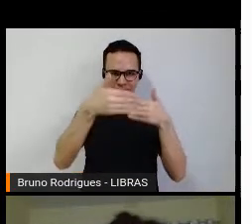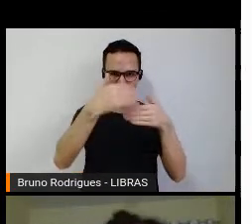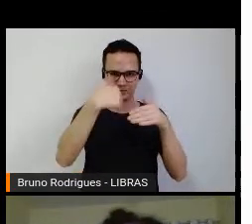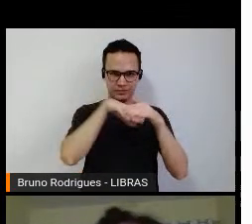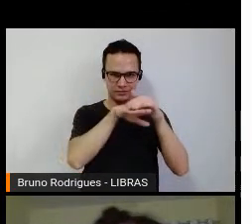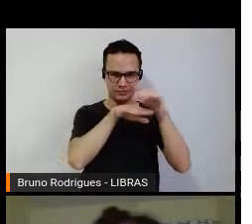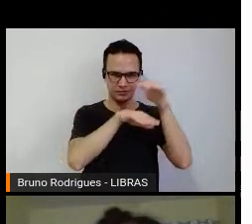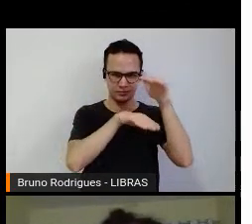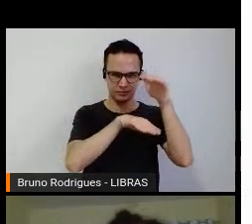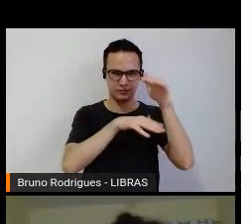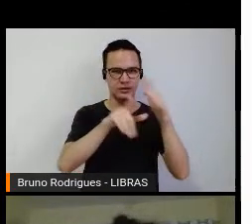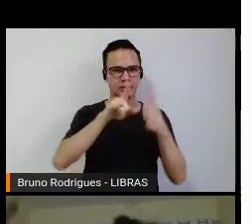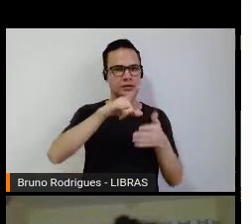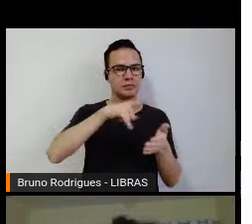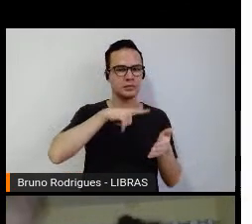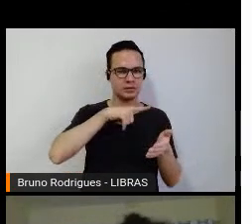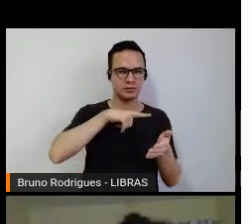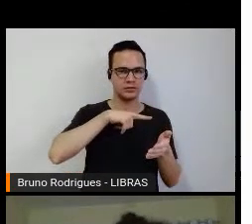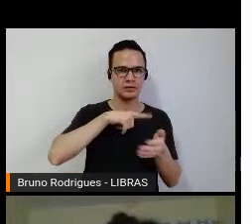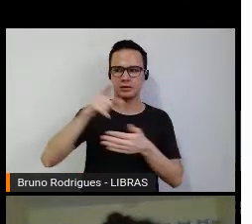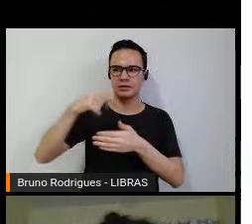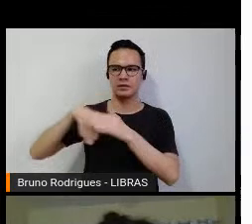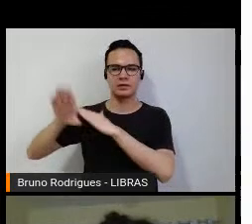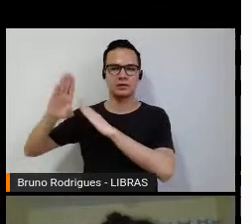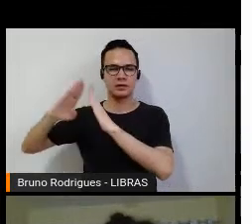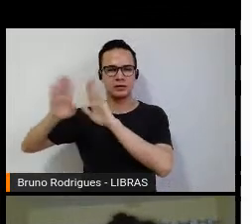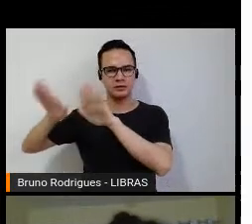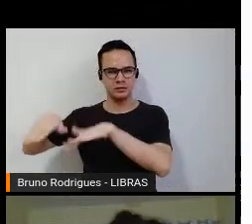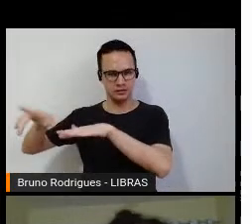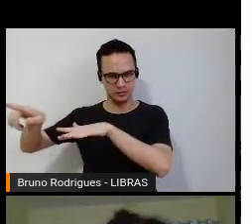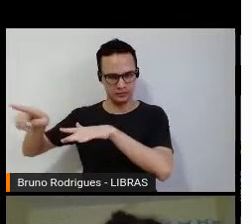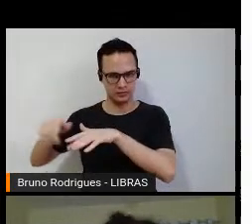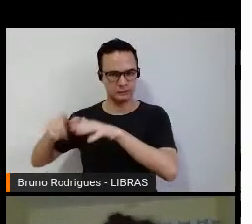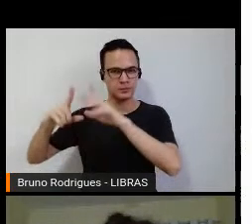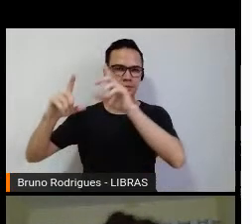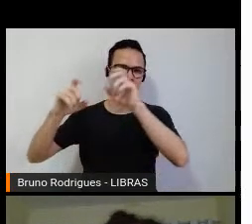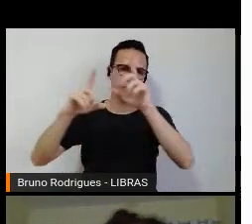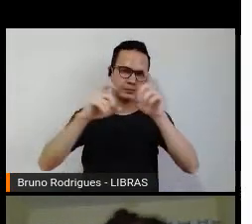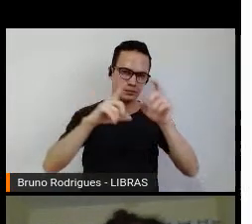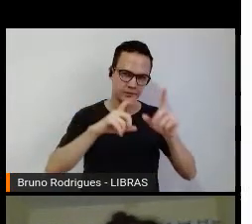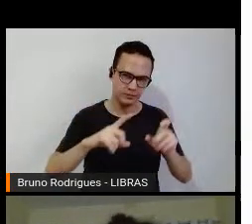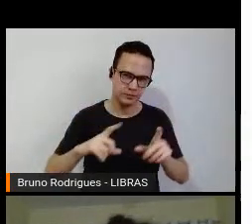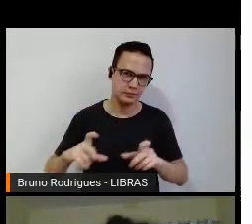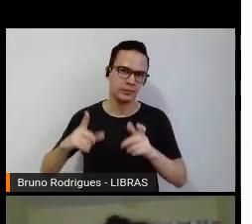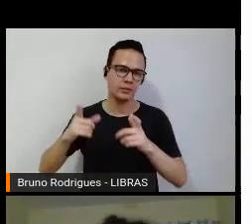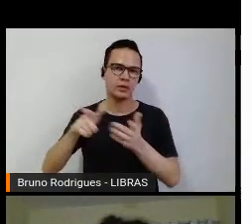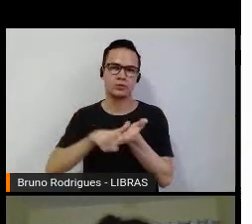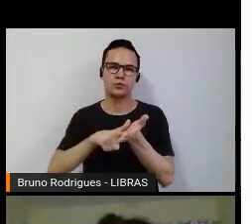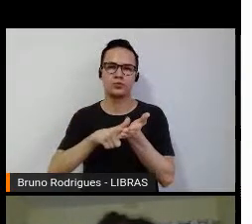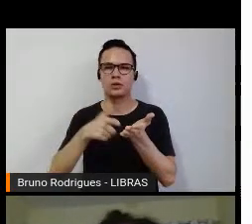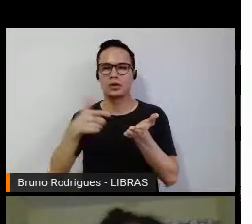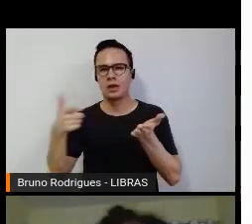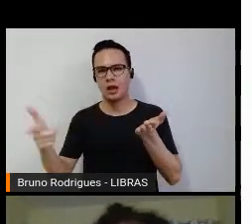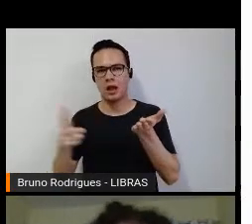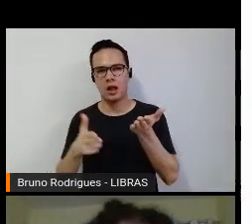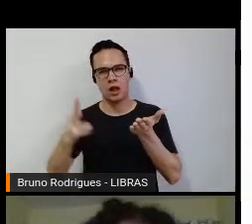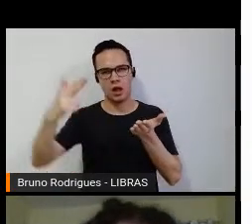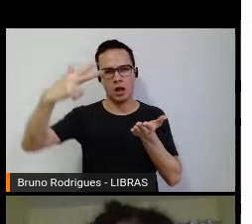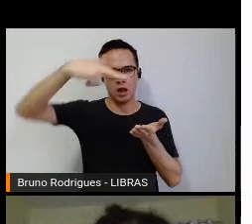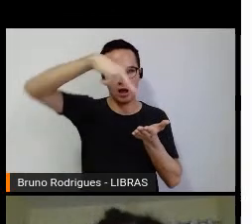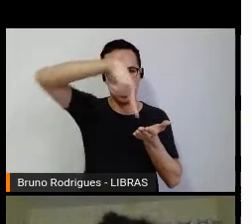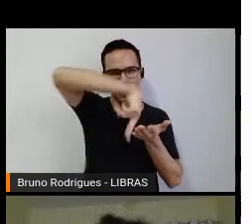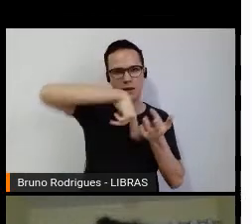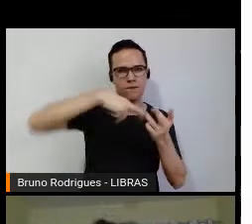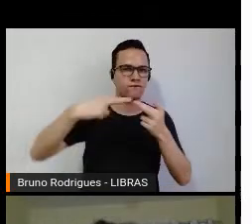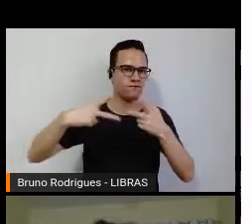papelão nos fundos da casa, fotografias, jornais, muita coisa